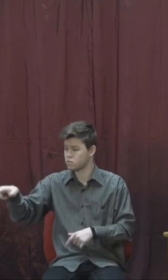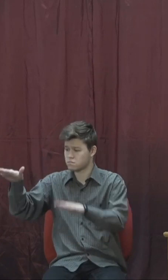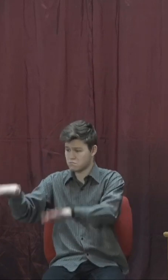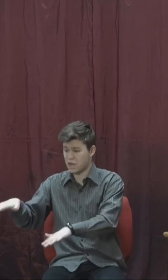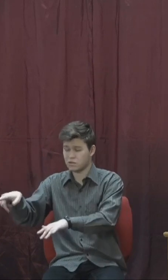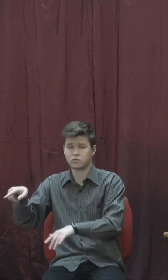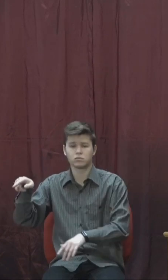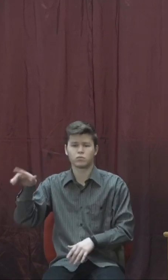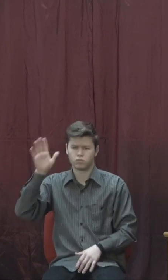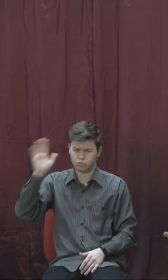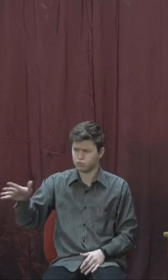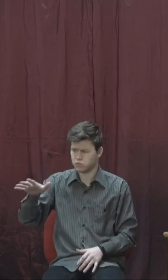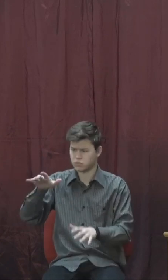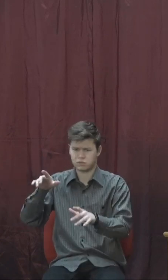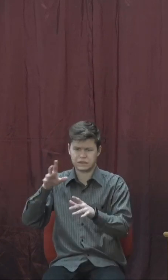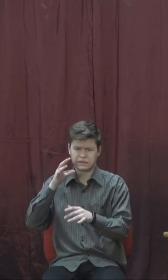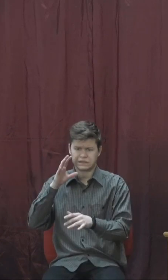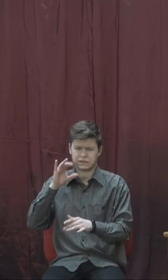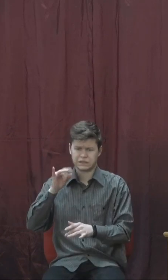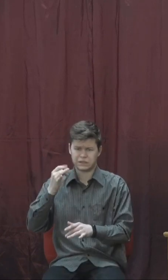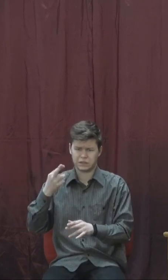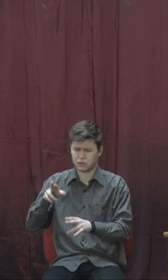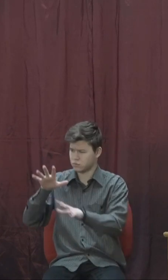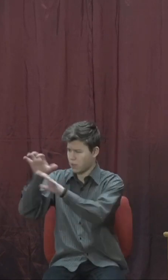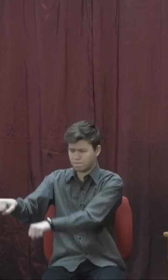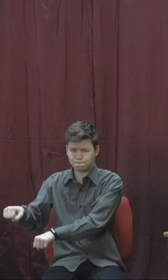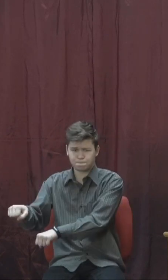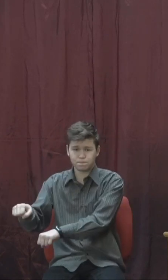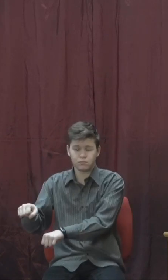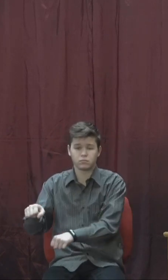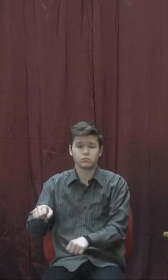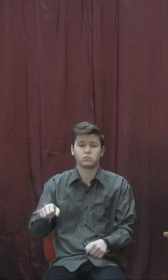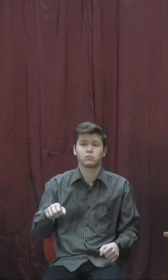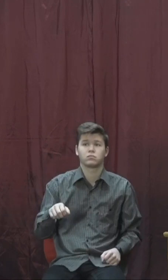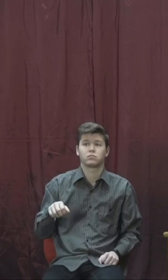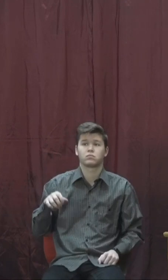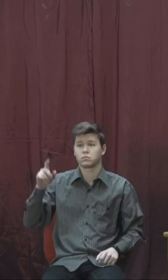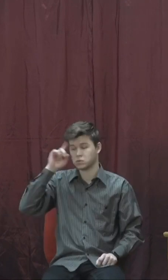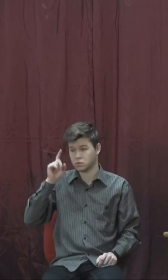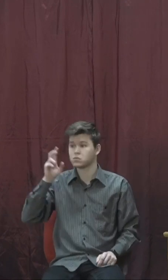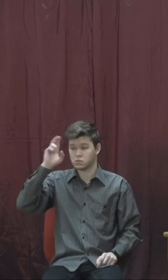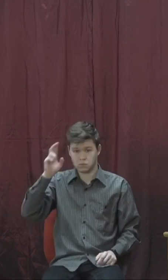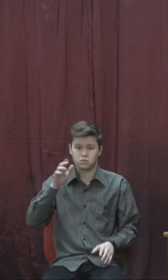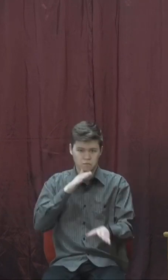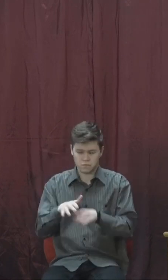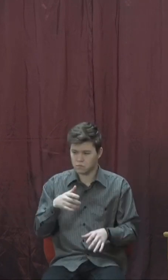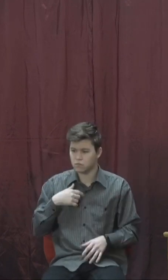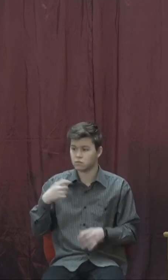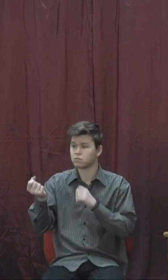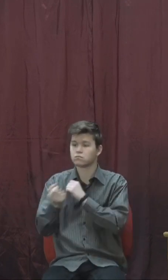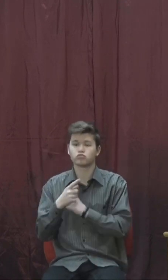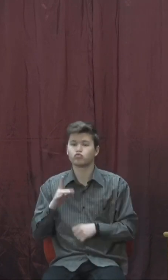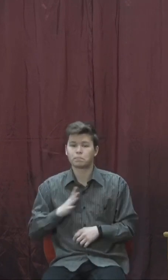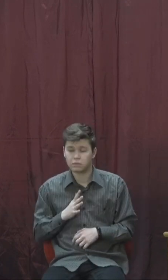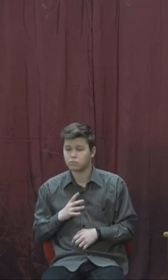місце, бо там сходяться сиріяни. І послав Ізраїлівцар до того місця, про яке говорив йому Божий